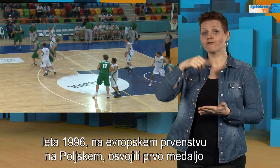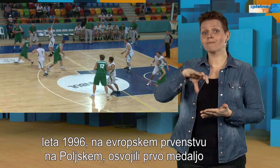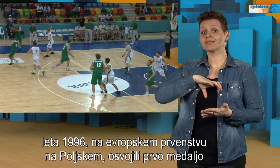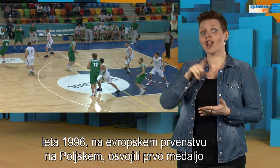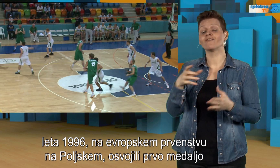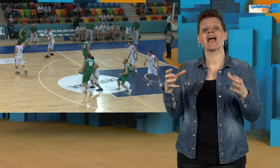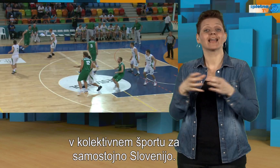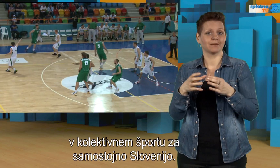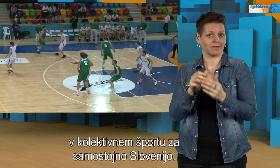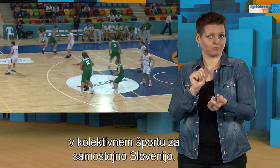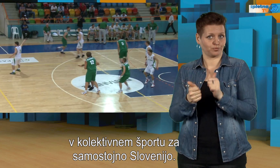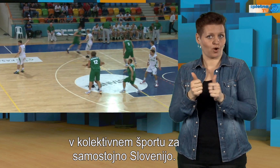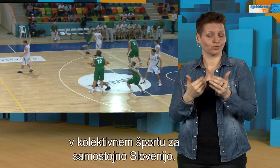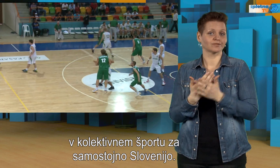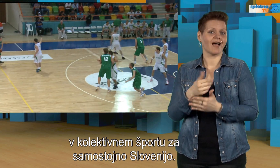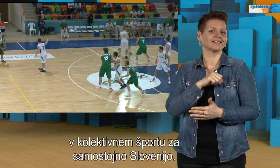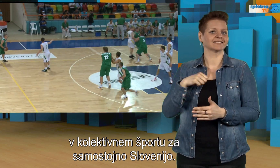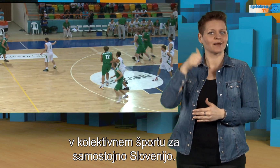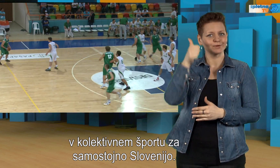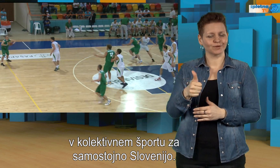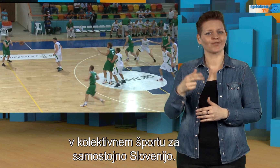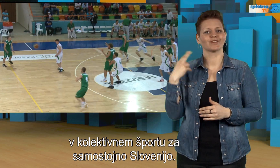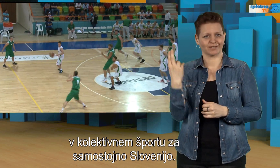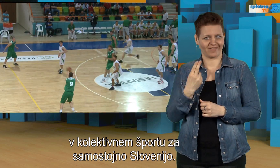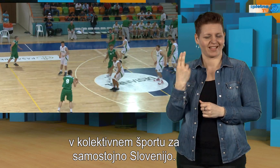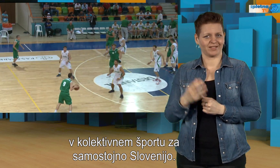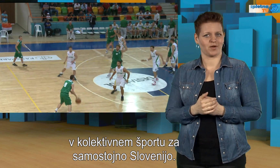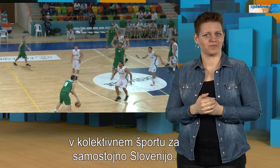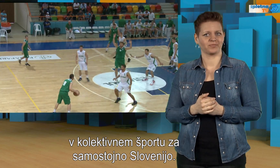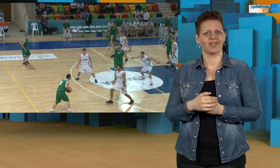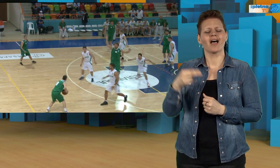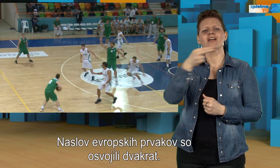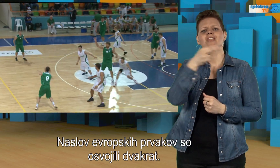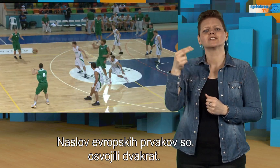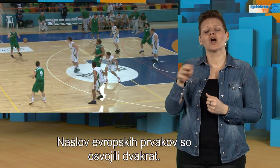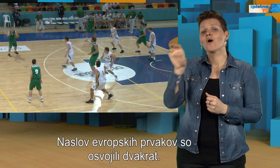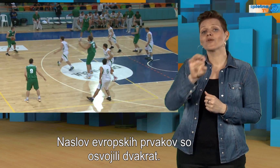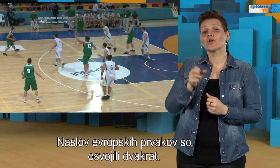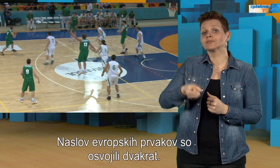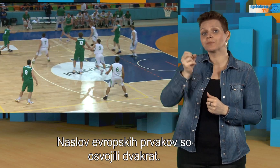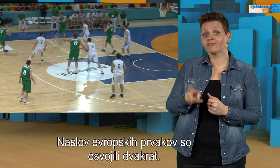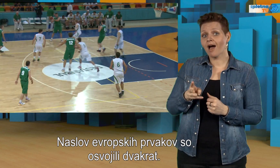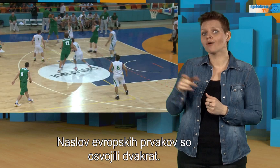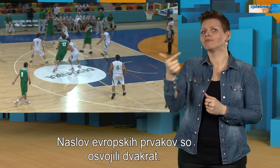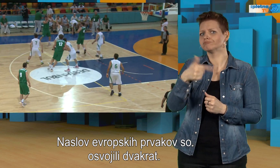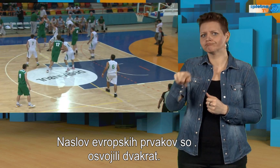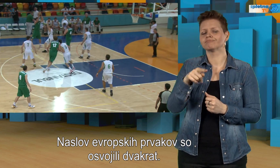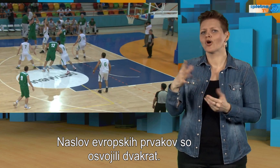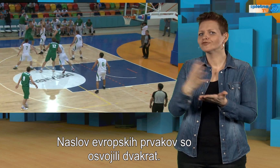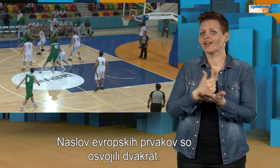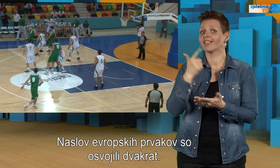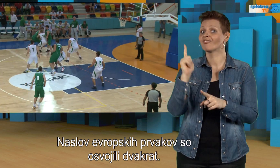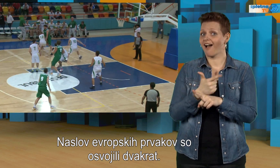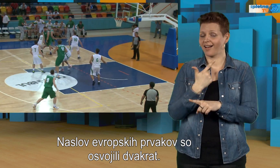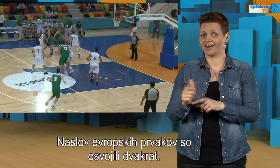prvo medaljo v kolektivnem športu za samostojno Slovenijo. Naslov evropskih prvakov so